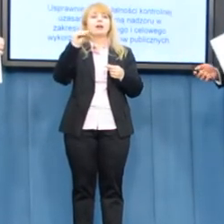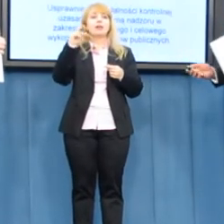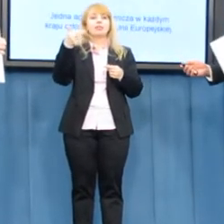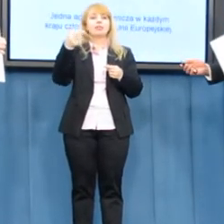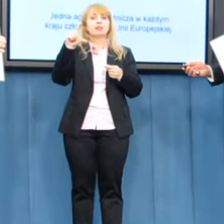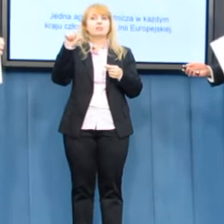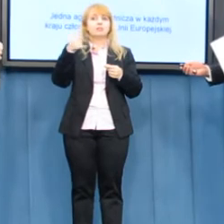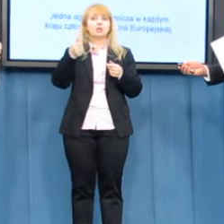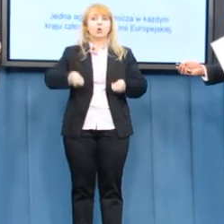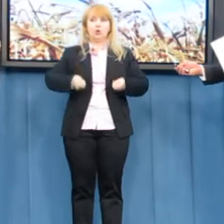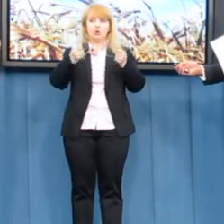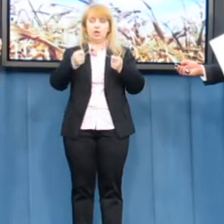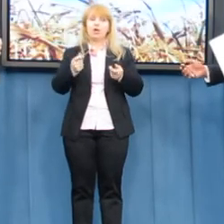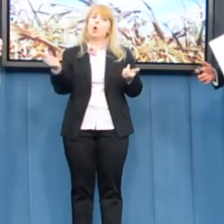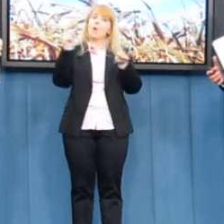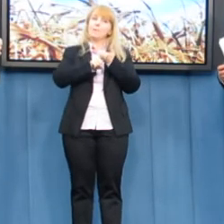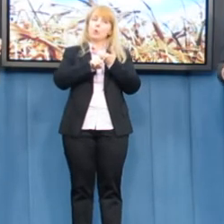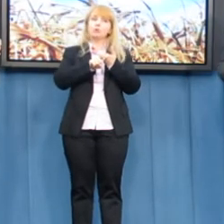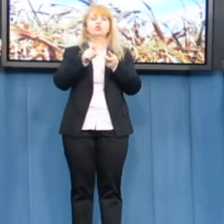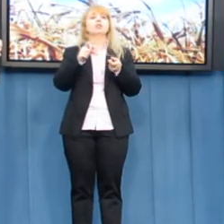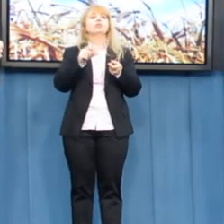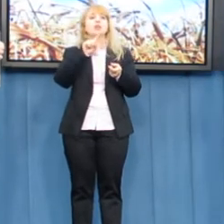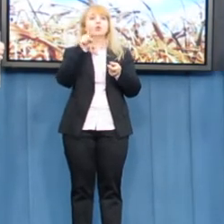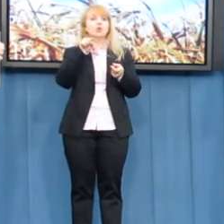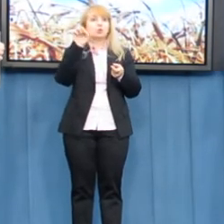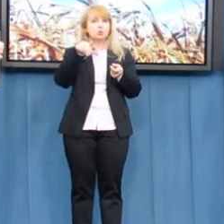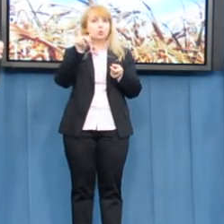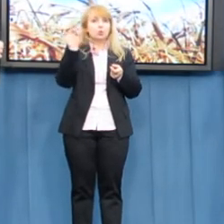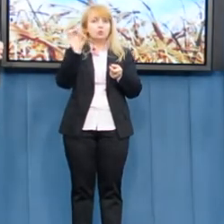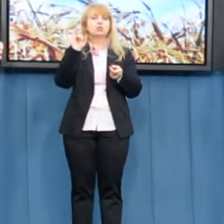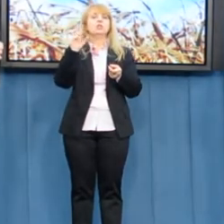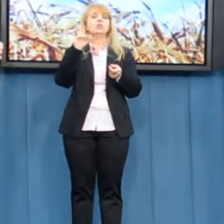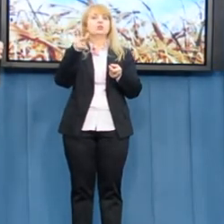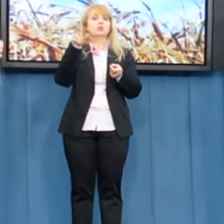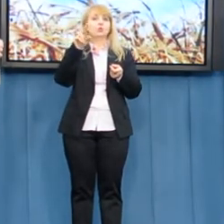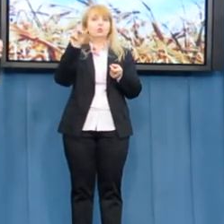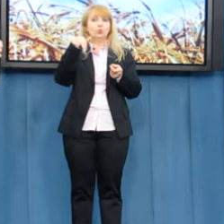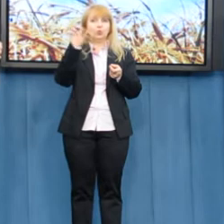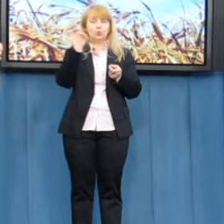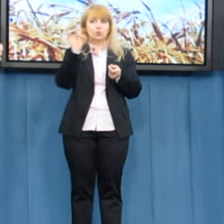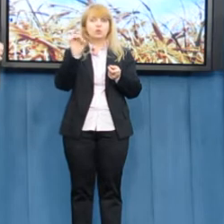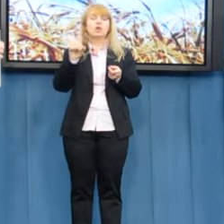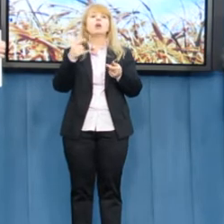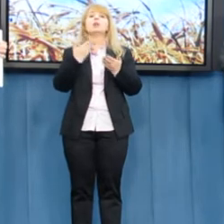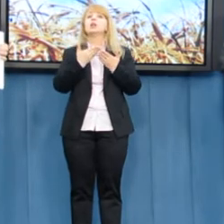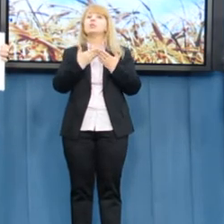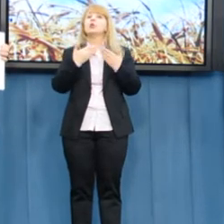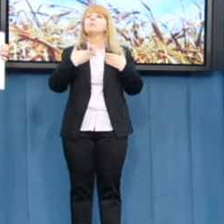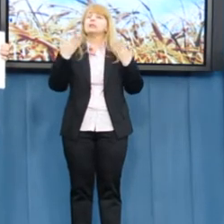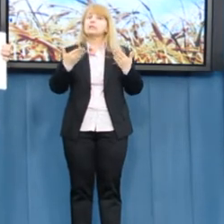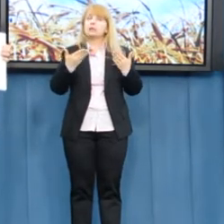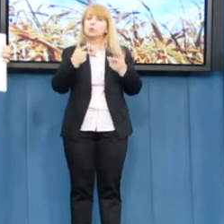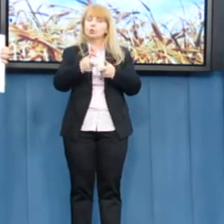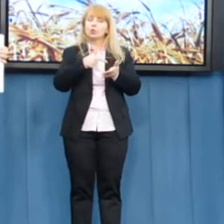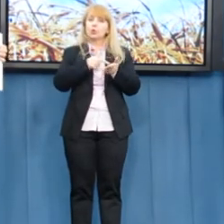i włączenie Agencji Rynku Rolnego do Agencji Restrukturyzacji i Modernizacji ma na celu podniesienie